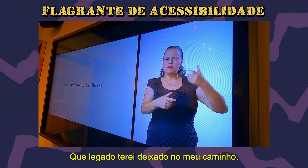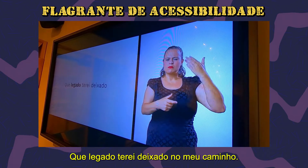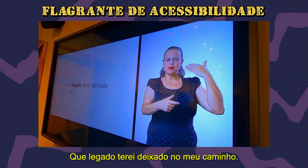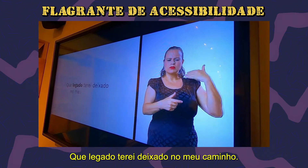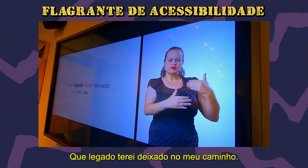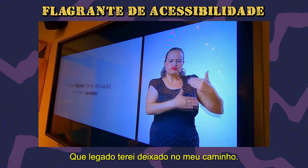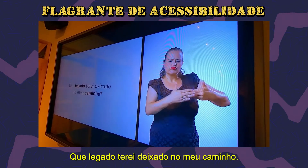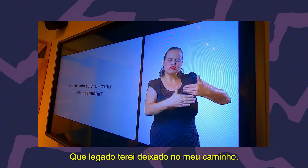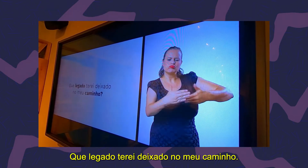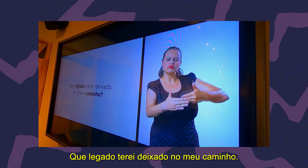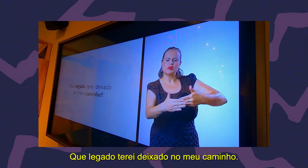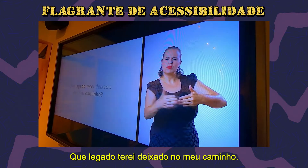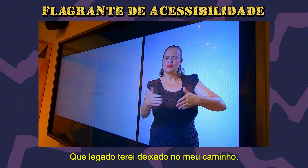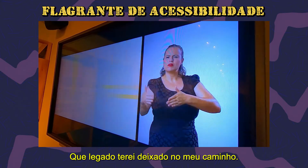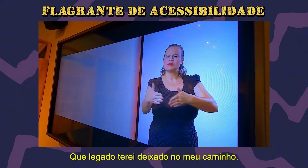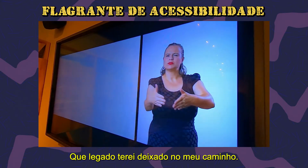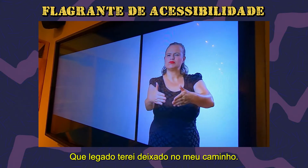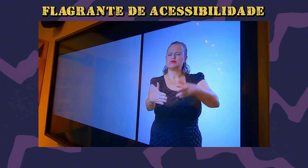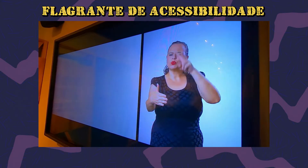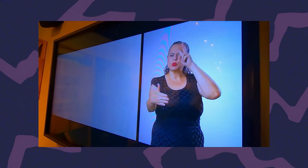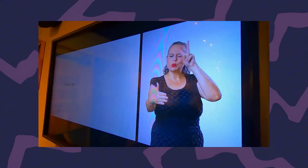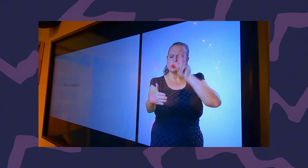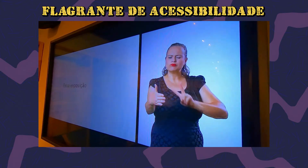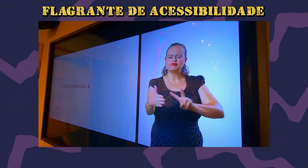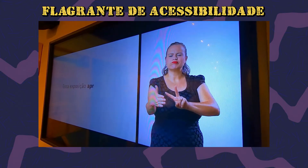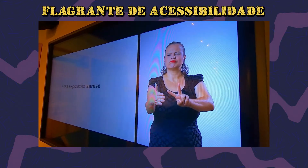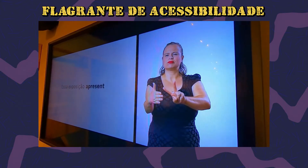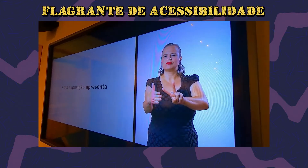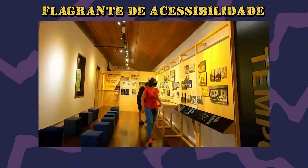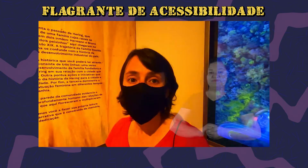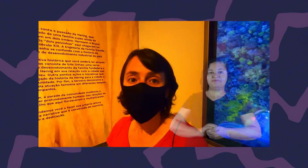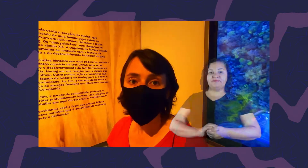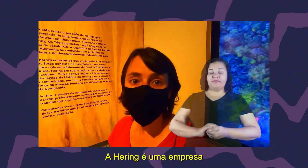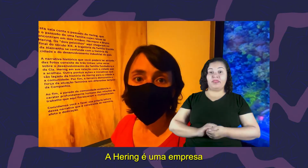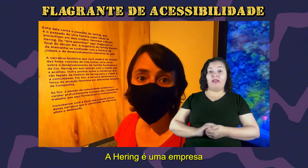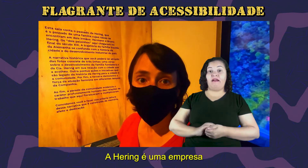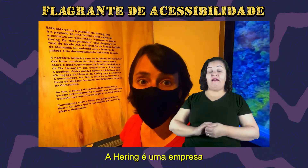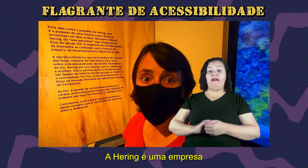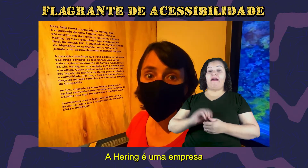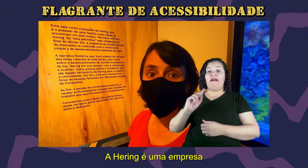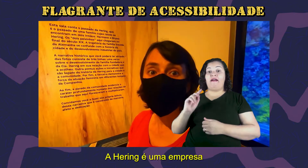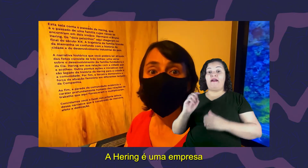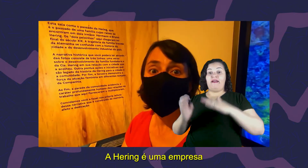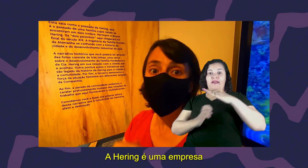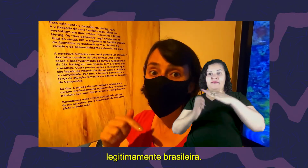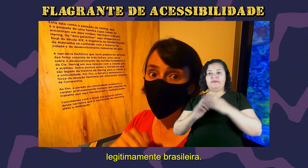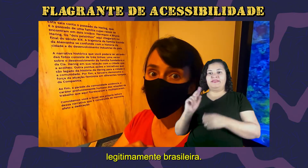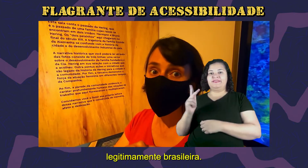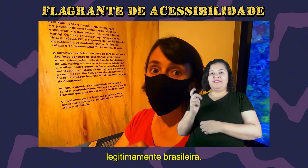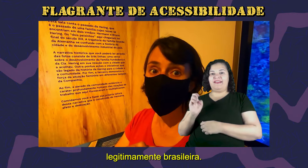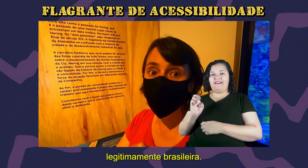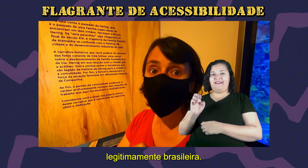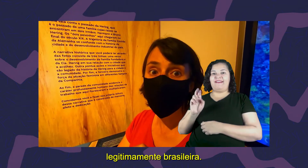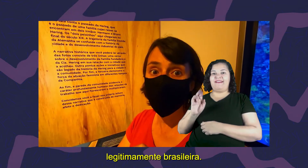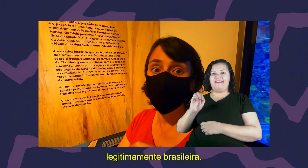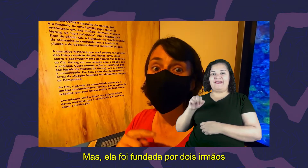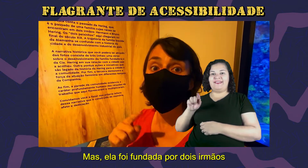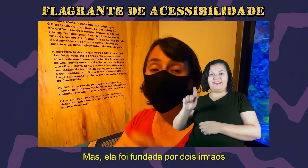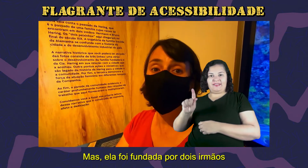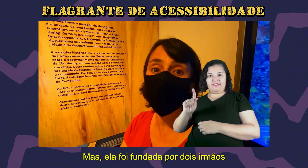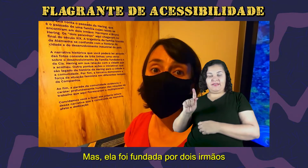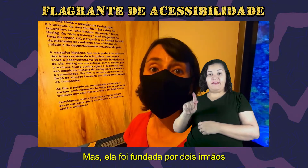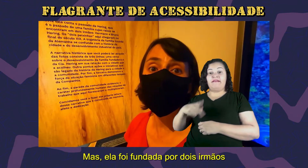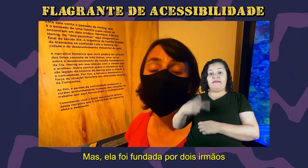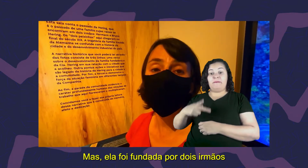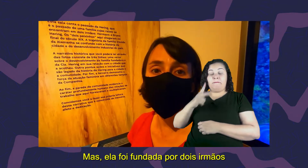Que legado, ter ele deixado no meu caminho. E a Ehring é uma empresa legitimamente brasileira,